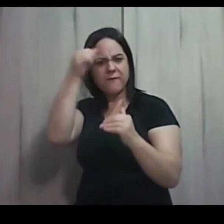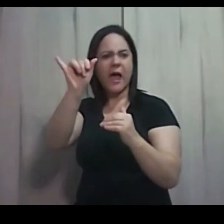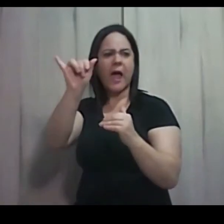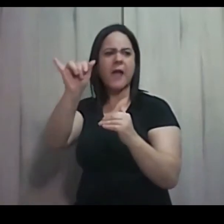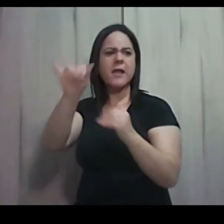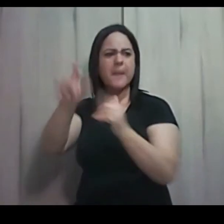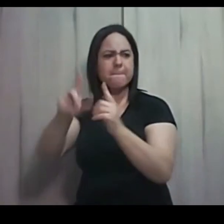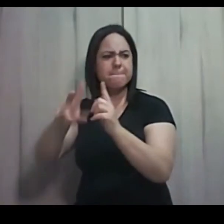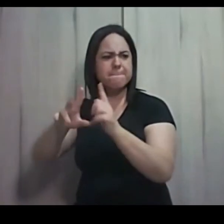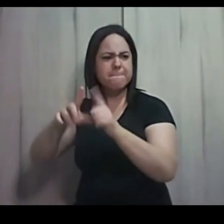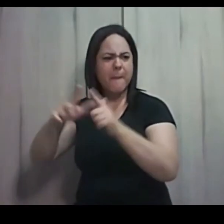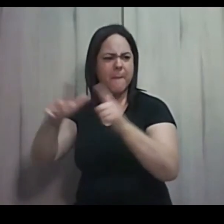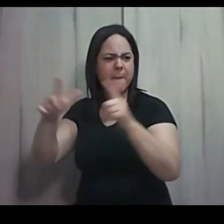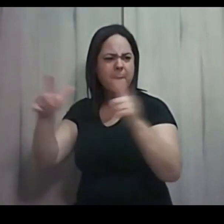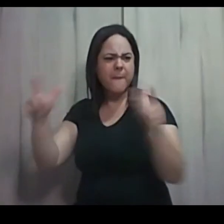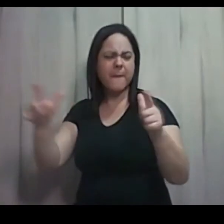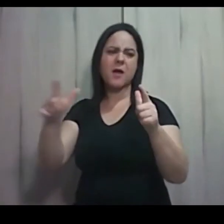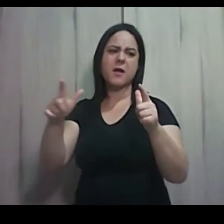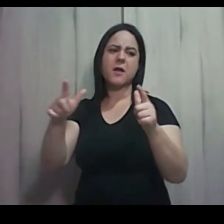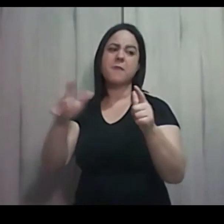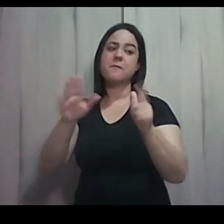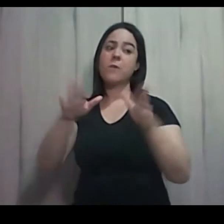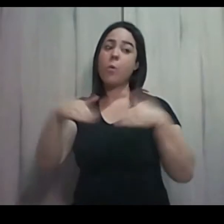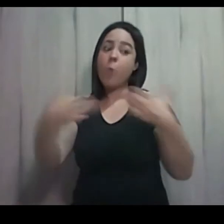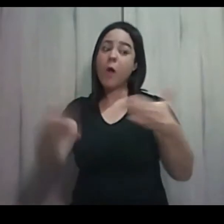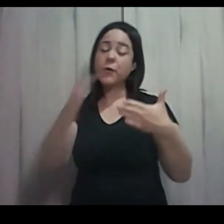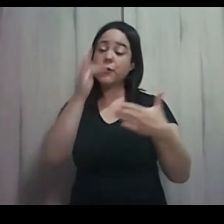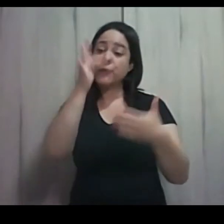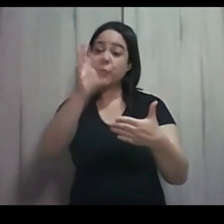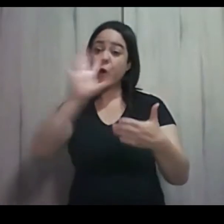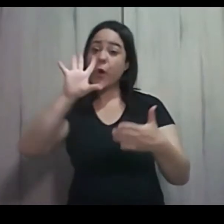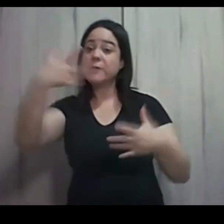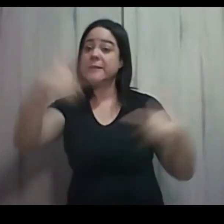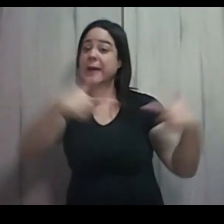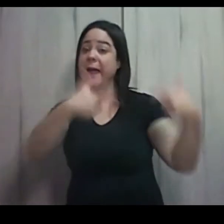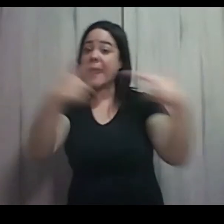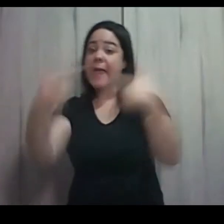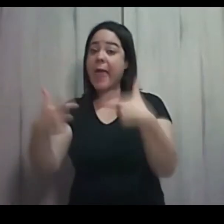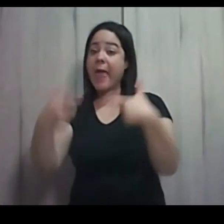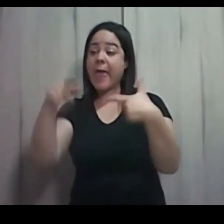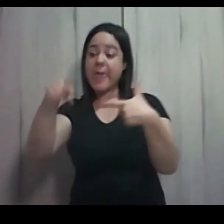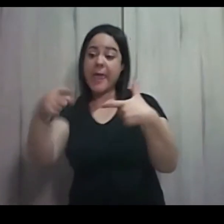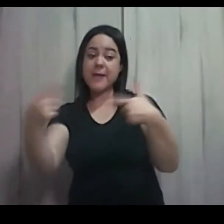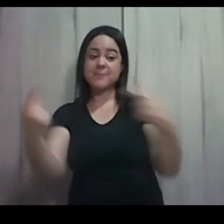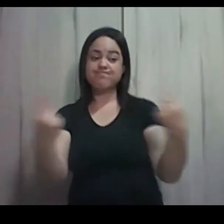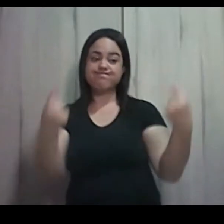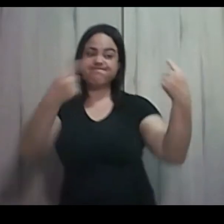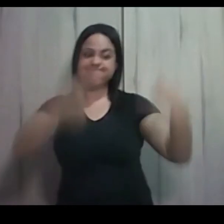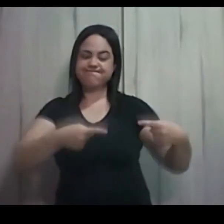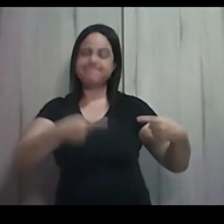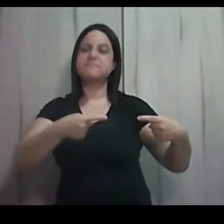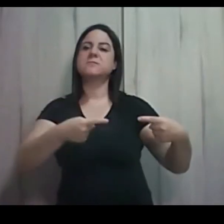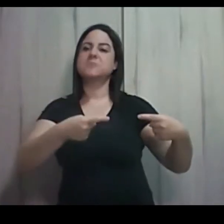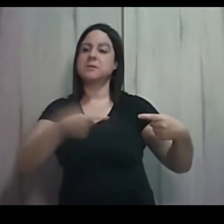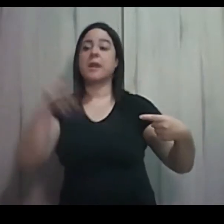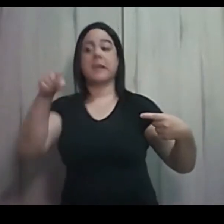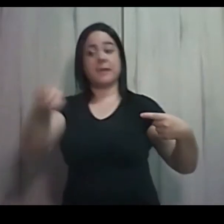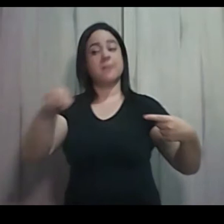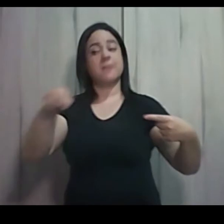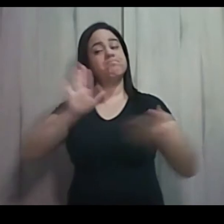caso que, vindo à guerra, se ajuntem com os nossos inimigos e lutem contra nós, e depois saiam daqui. E os